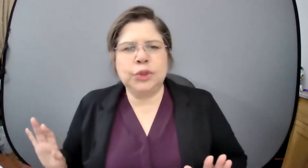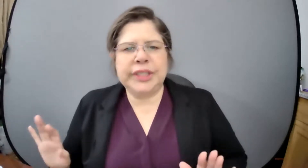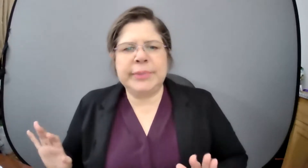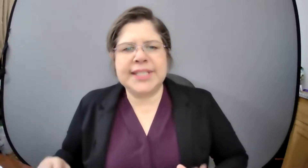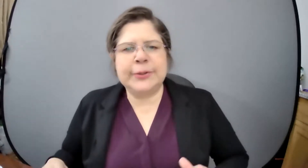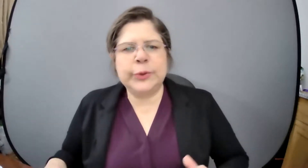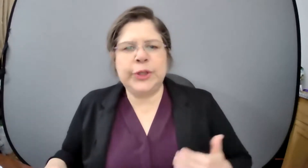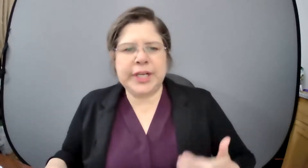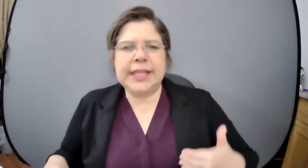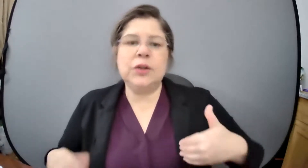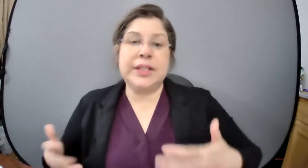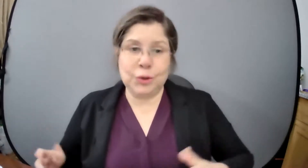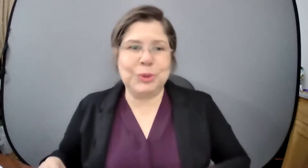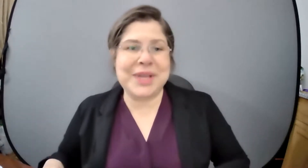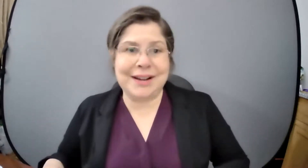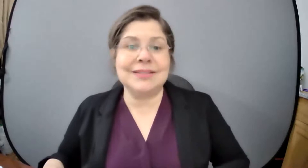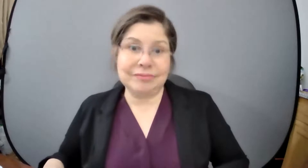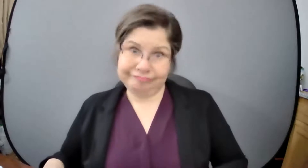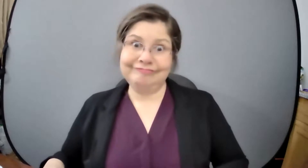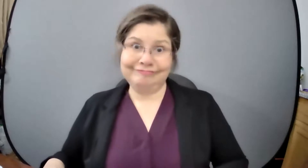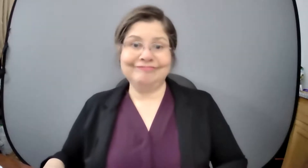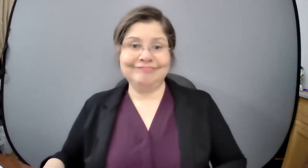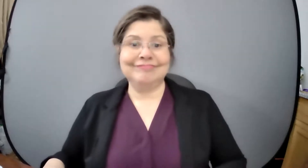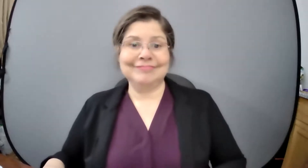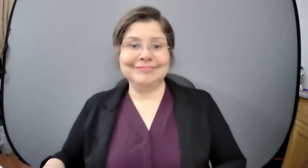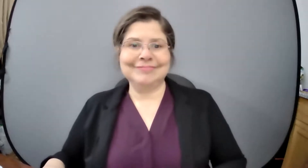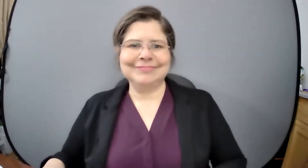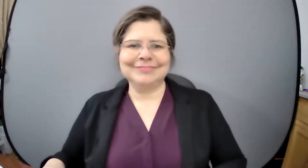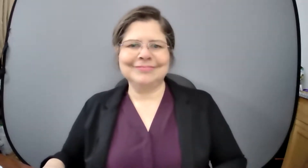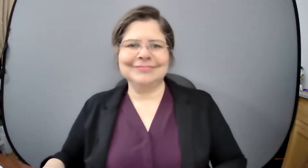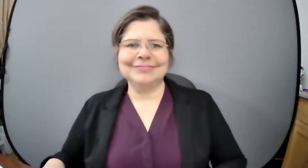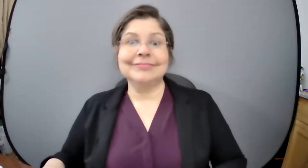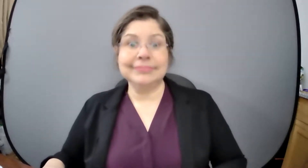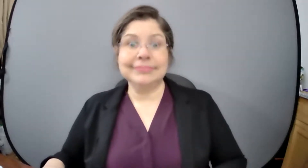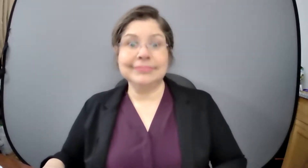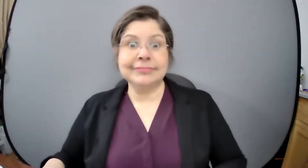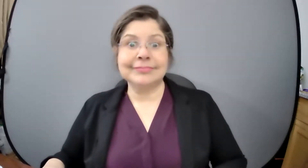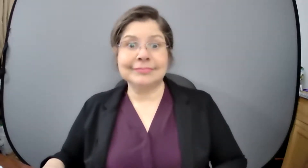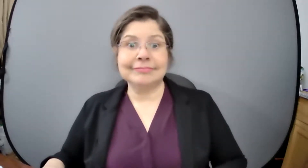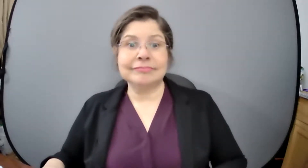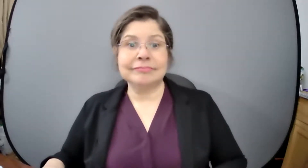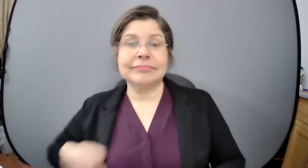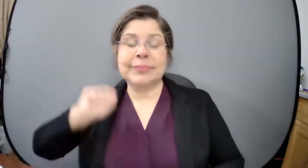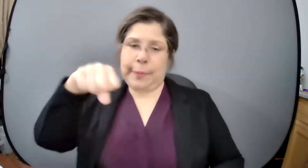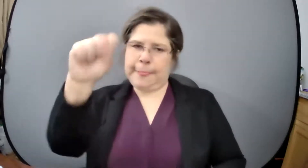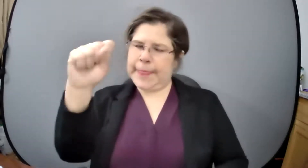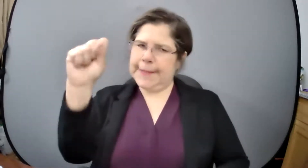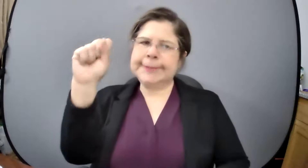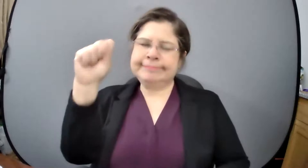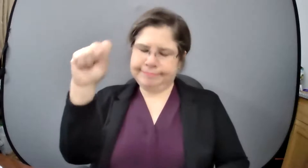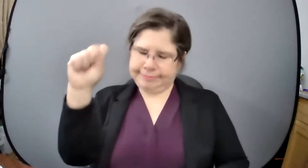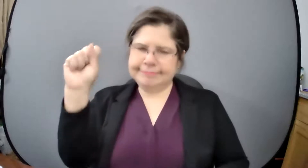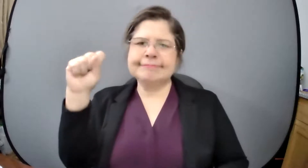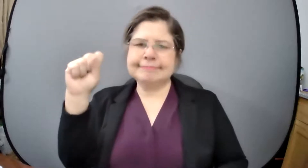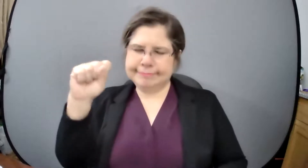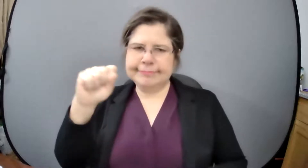uno está más seguro y tranquilo en su propia casa sí definitivamente y